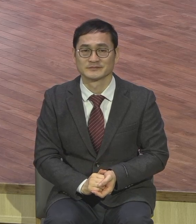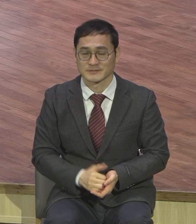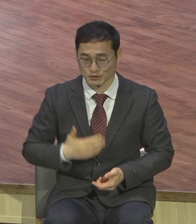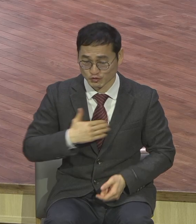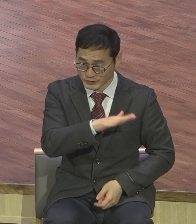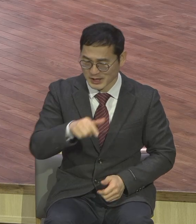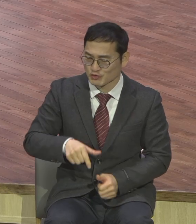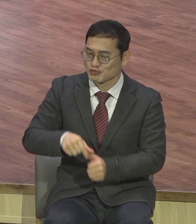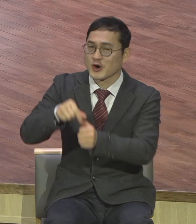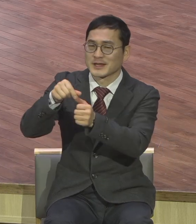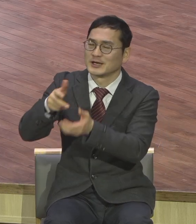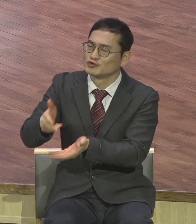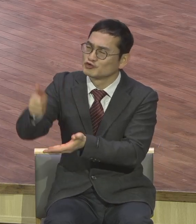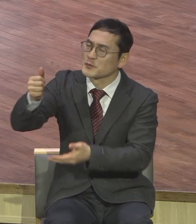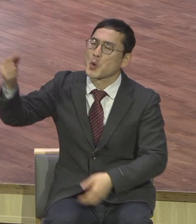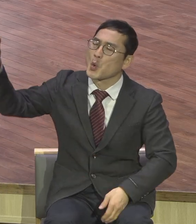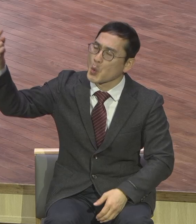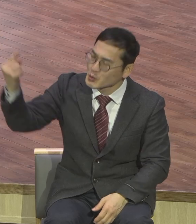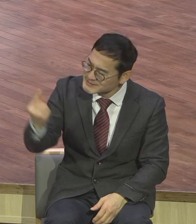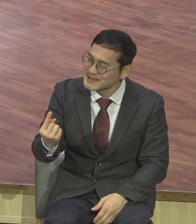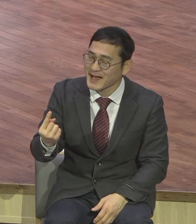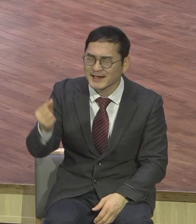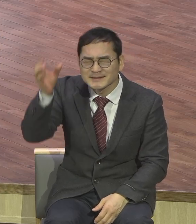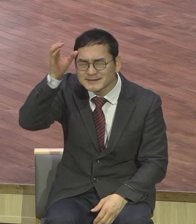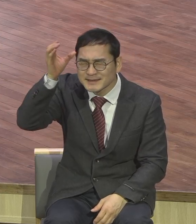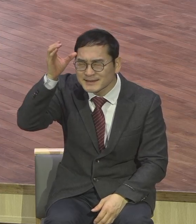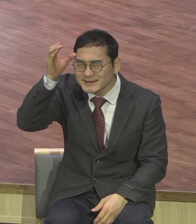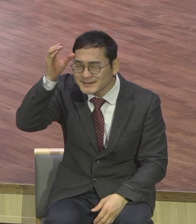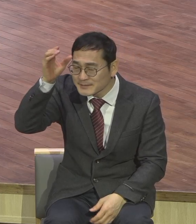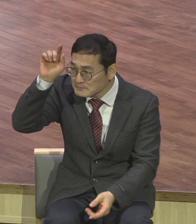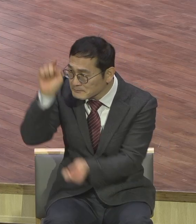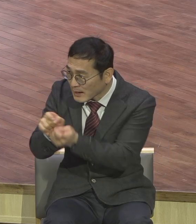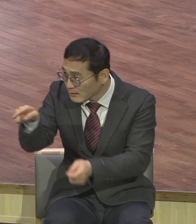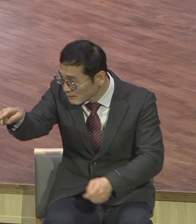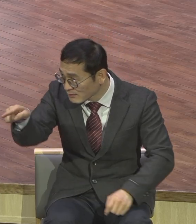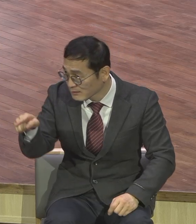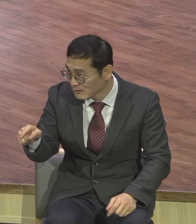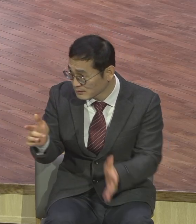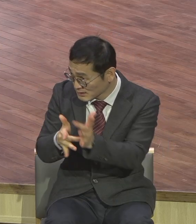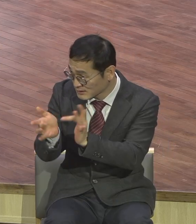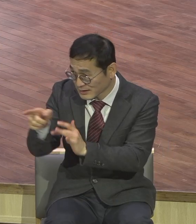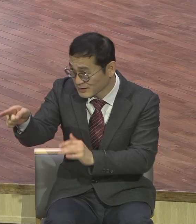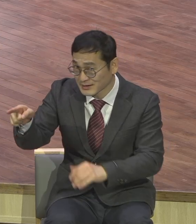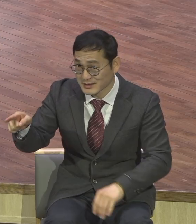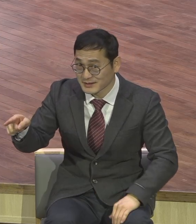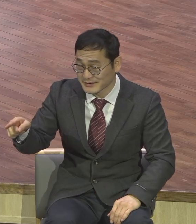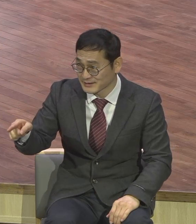알고 있기 때문에 혹시 메시야 아니냐 그 말이 똑같은 말이에요 따위세 자손 아니냐